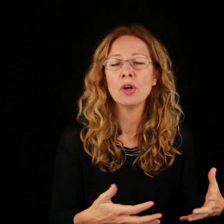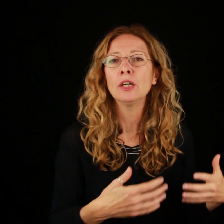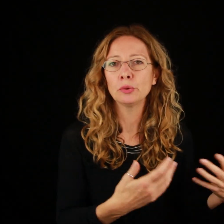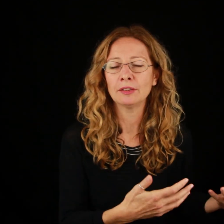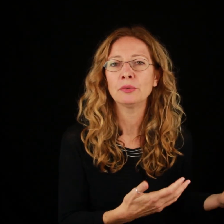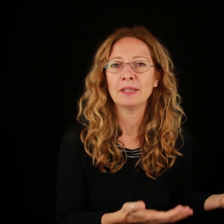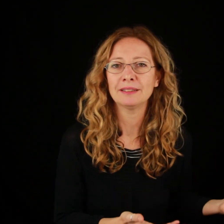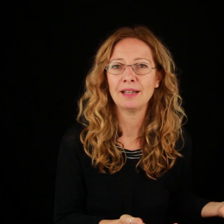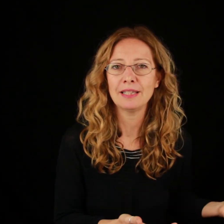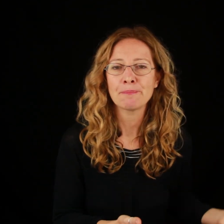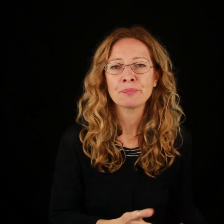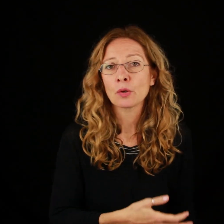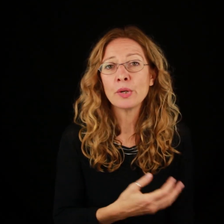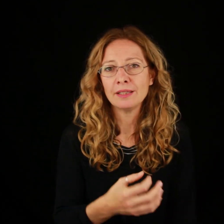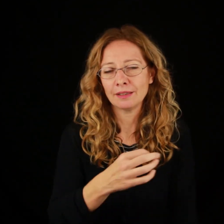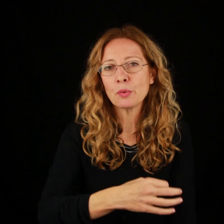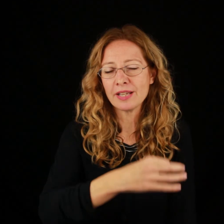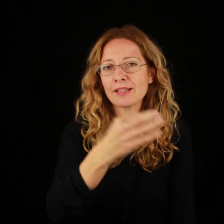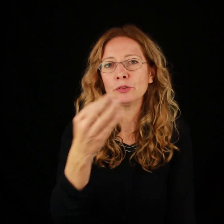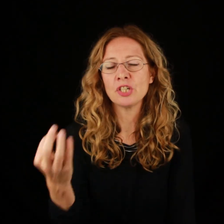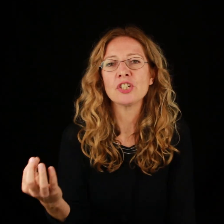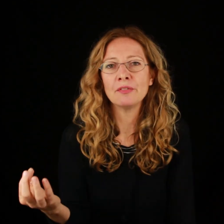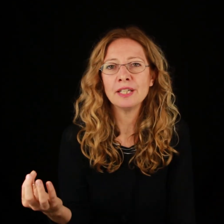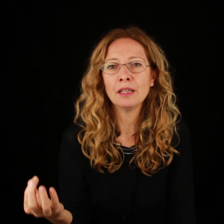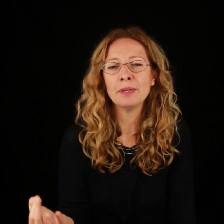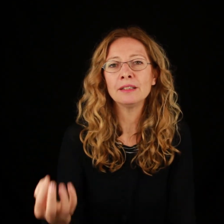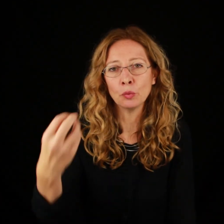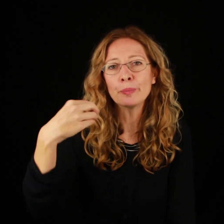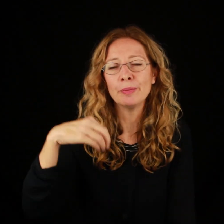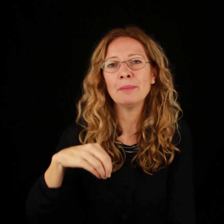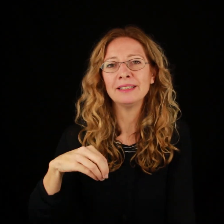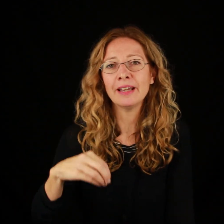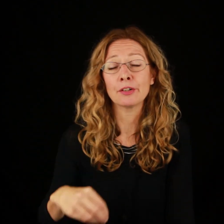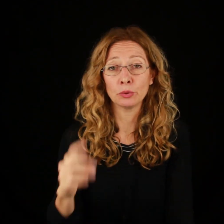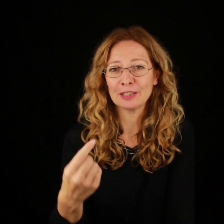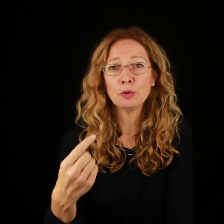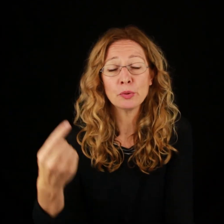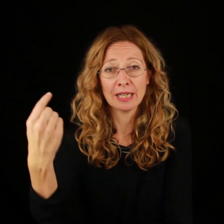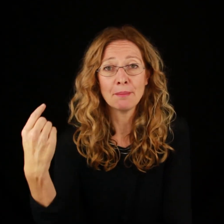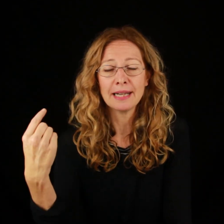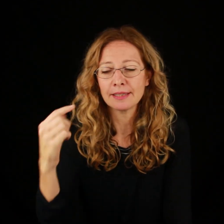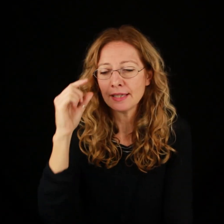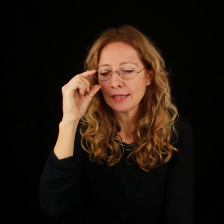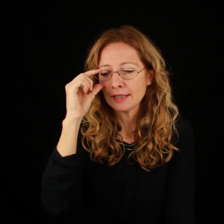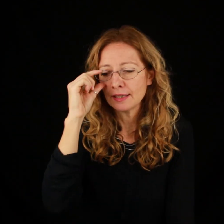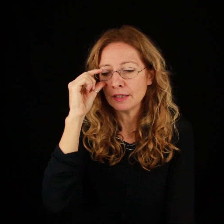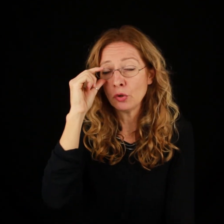durante una battaglia, quindi da qui scaturisce evidentemente un problema interno, tanto più che la madre lo